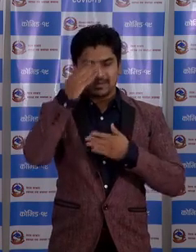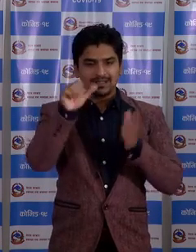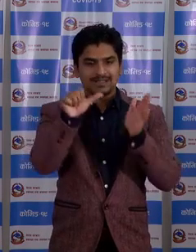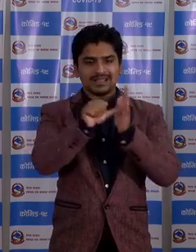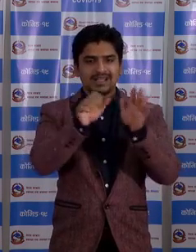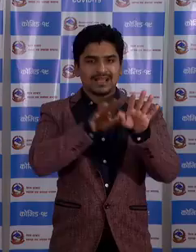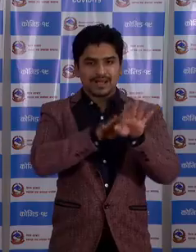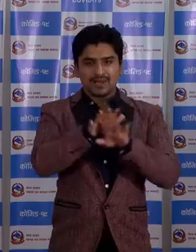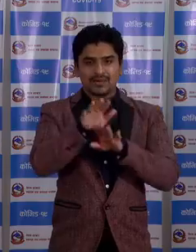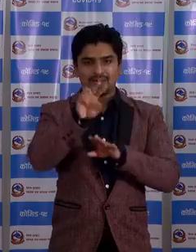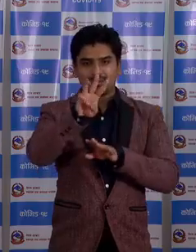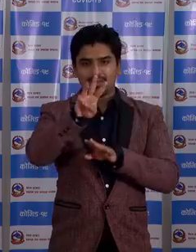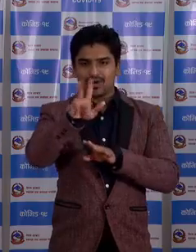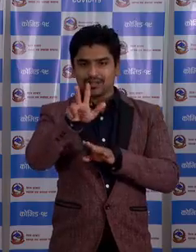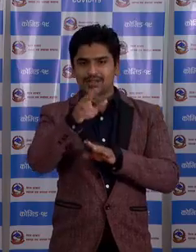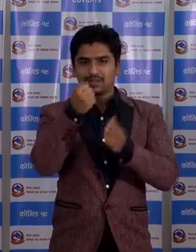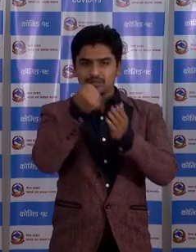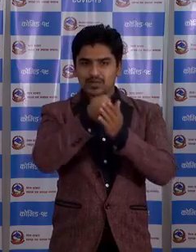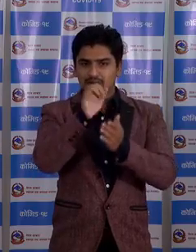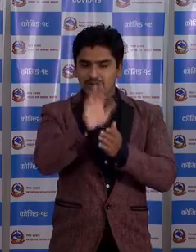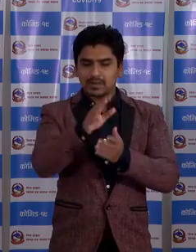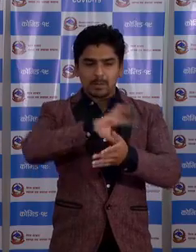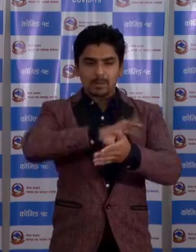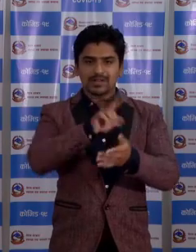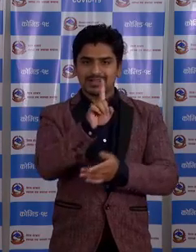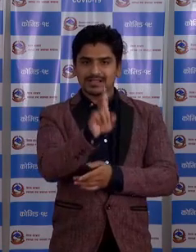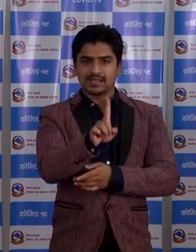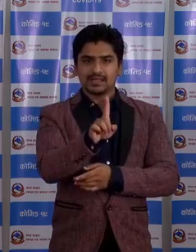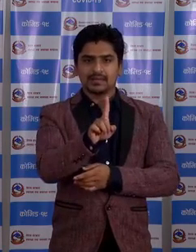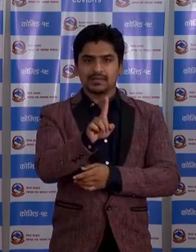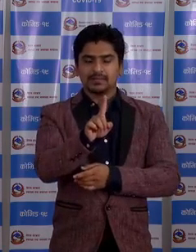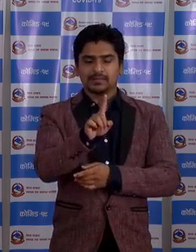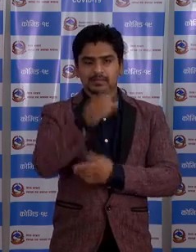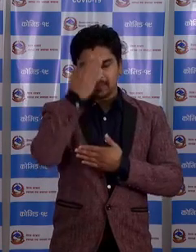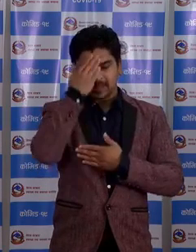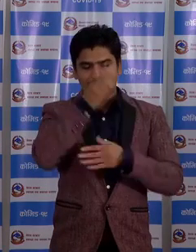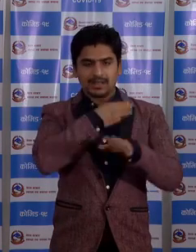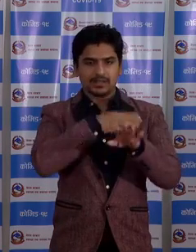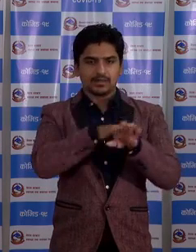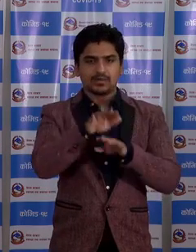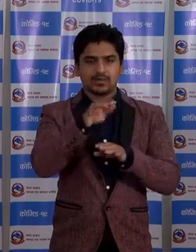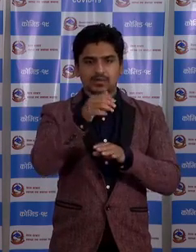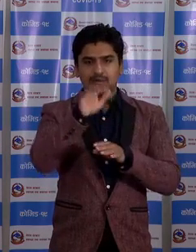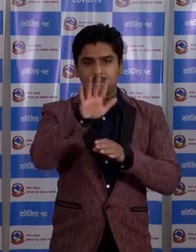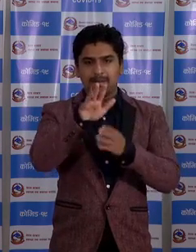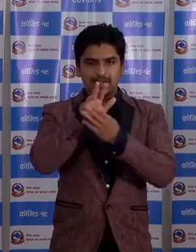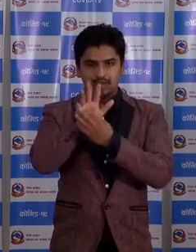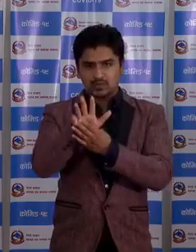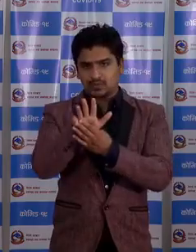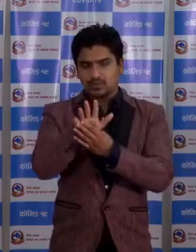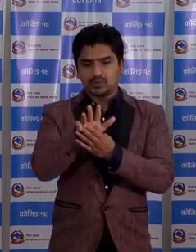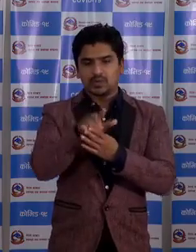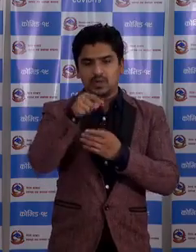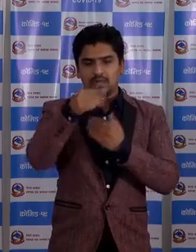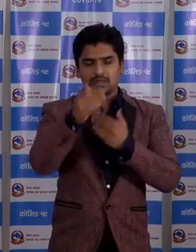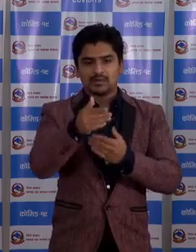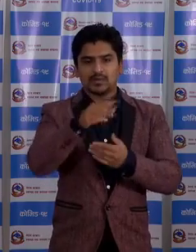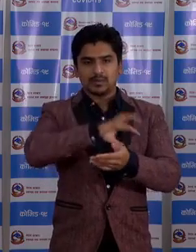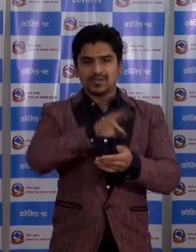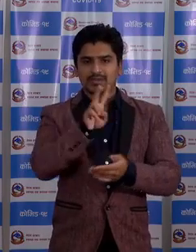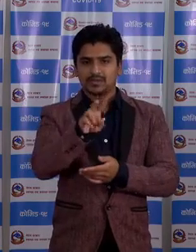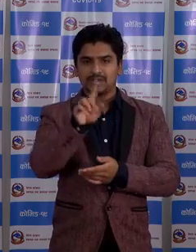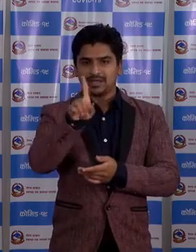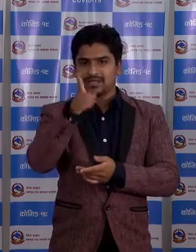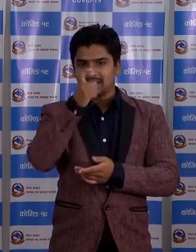पुगेकाशन जस्मद्य पृदेश नमर एक माँ संक्रमित हरु 99 आलसं माँ पृदेश नमर